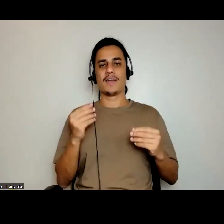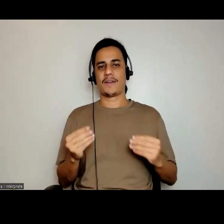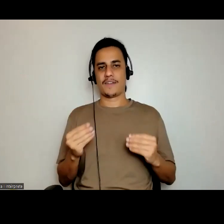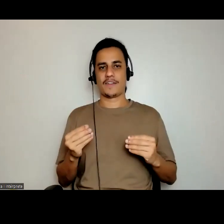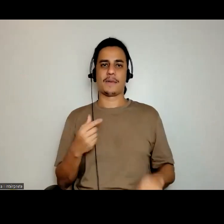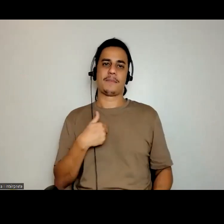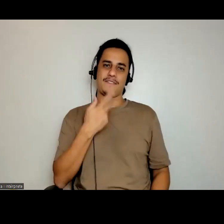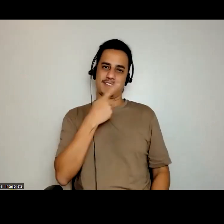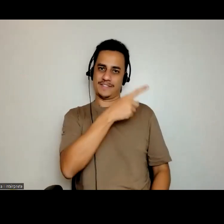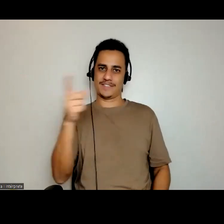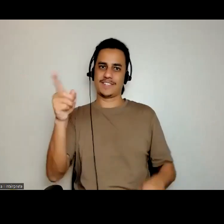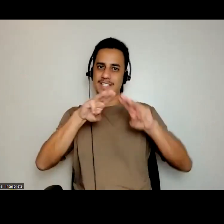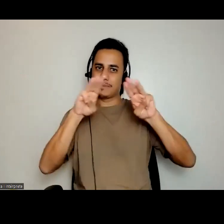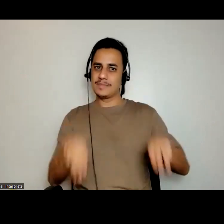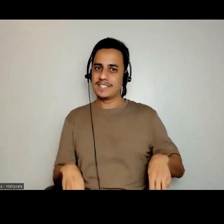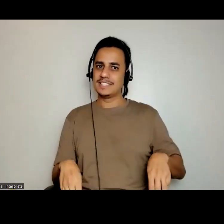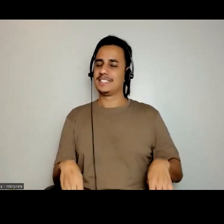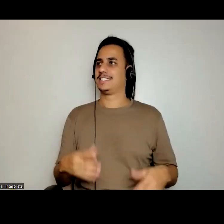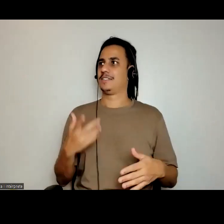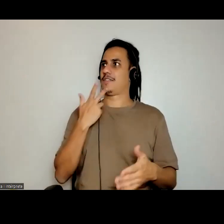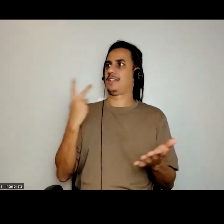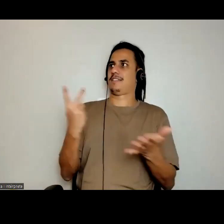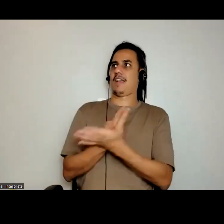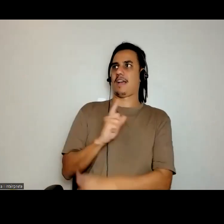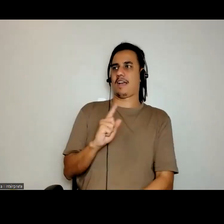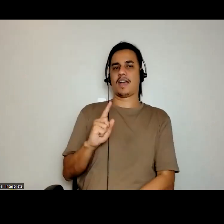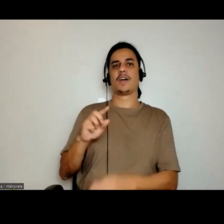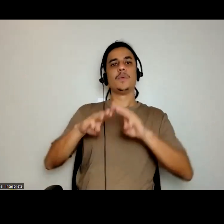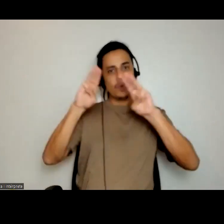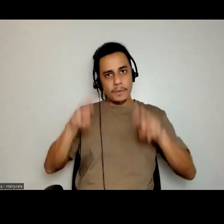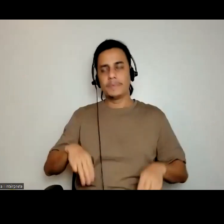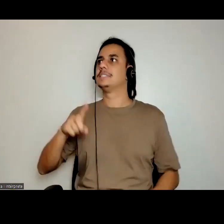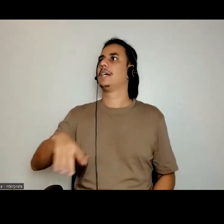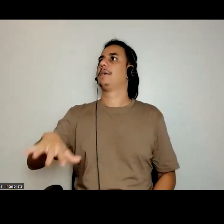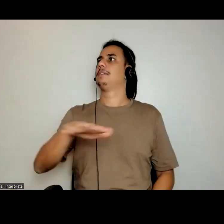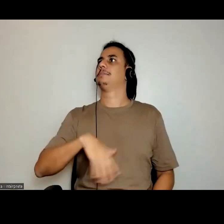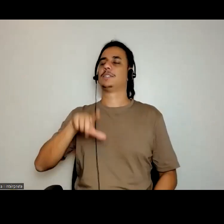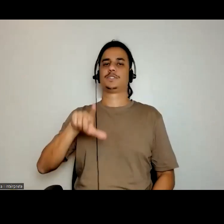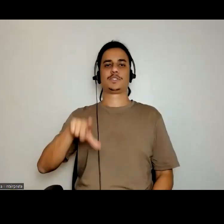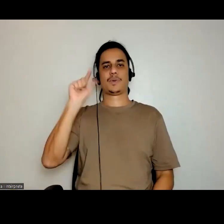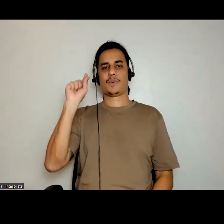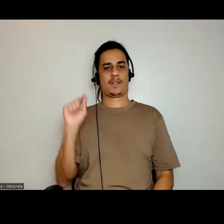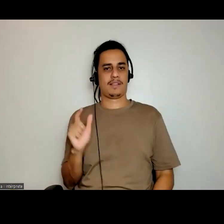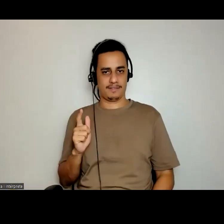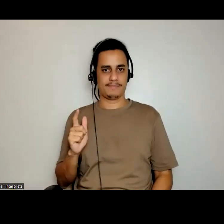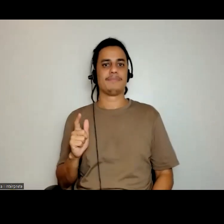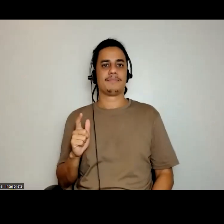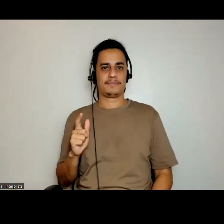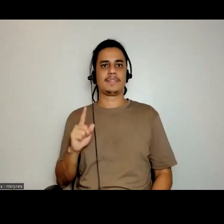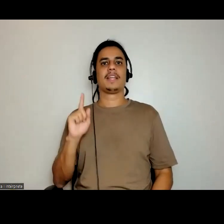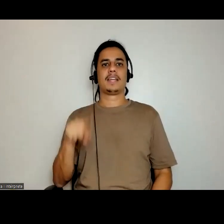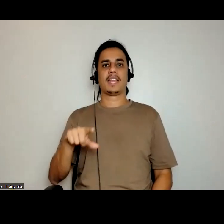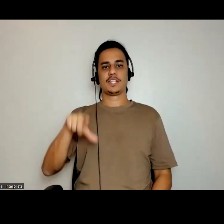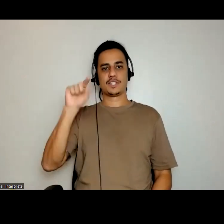museu, ou eu não estou falando alguma coisa errada, o museu é espaço de escolha, ele não é, então a escolha